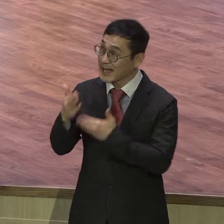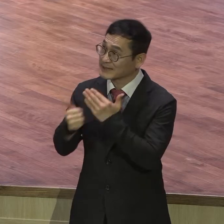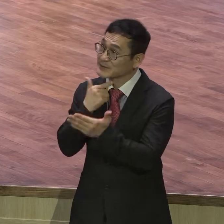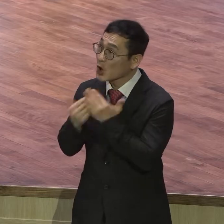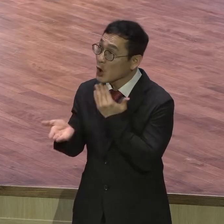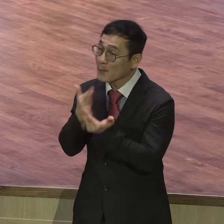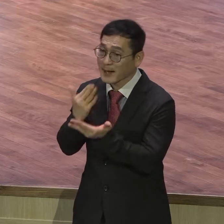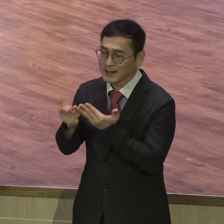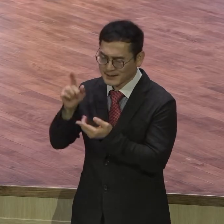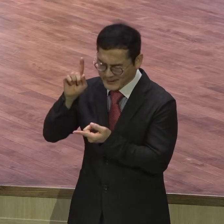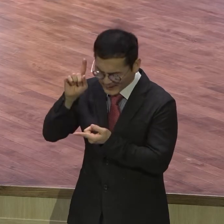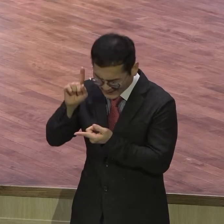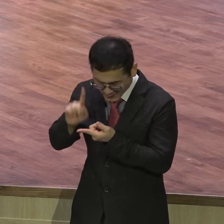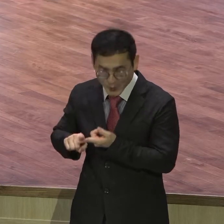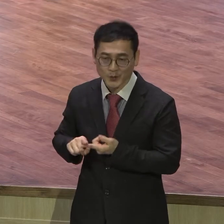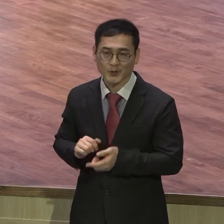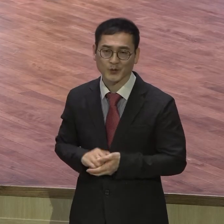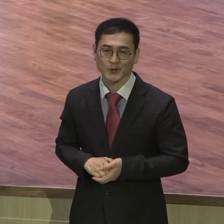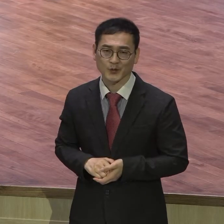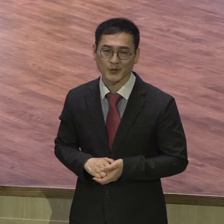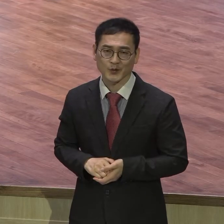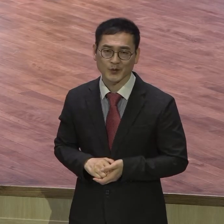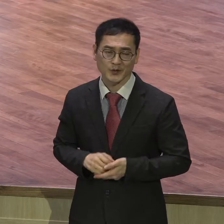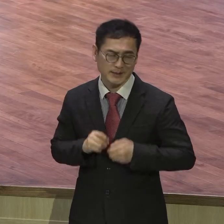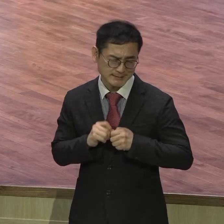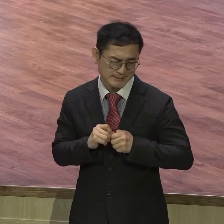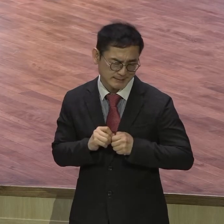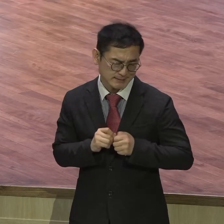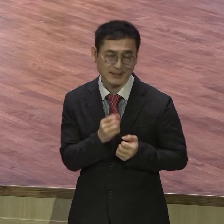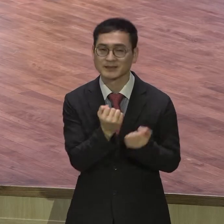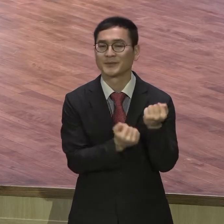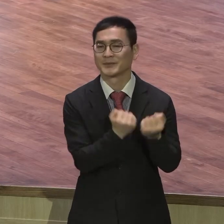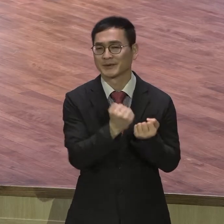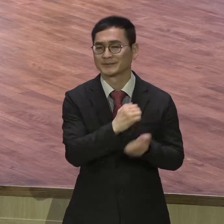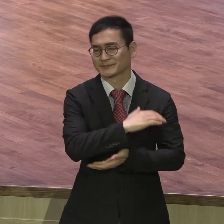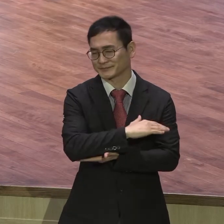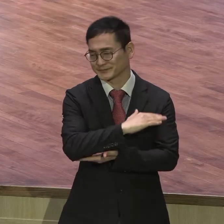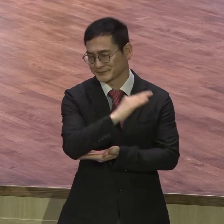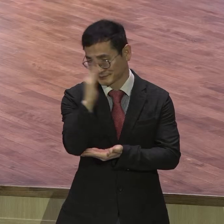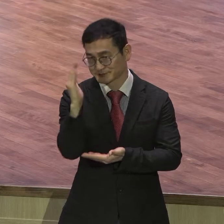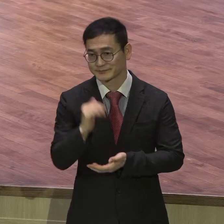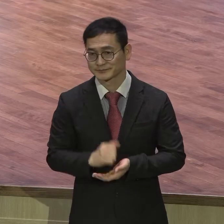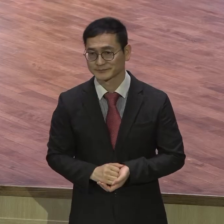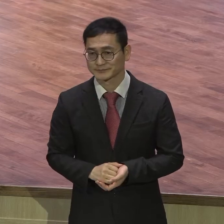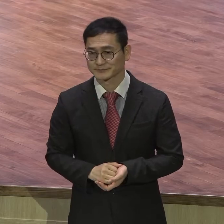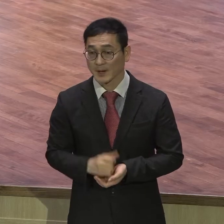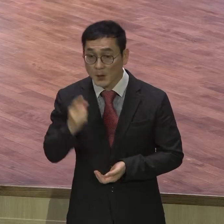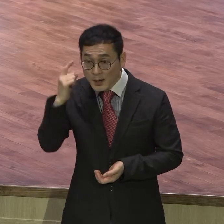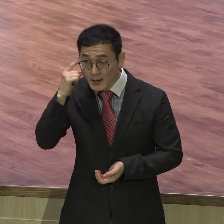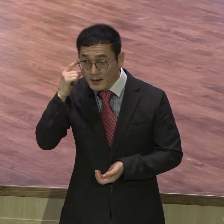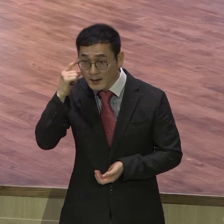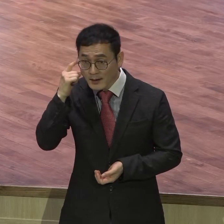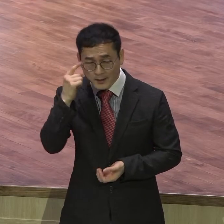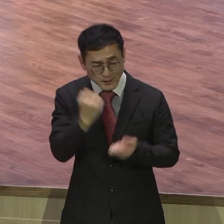왜 그렇게 구체적으로 밝히고 있는가 그것은 바로 하나님이